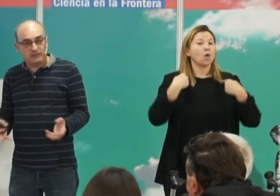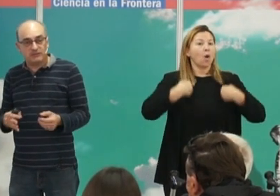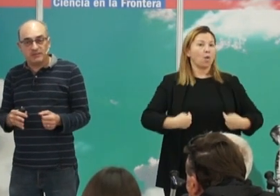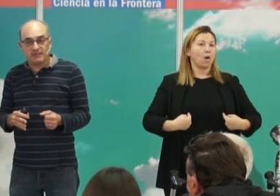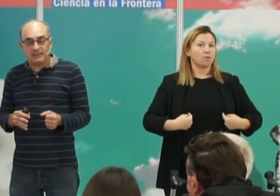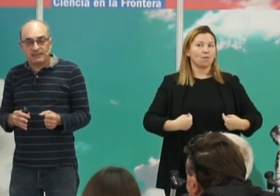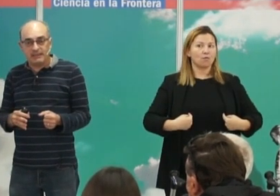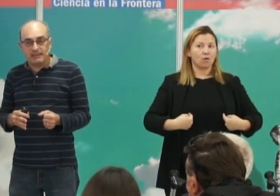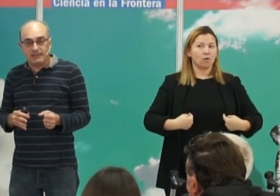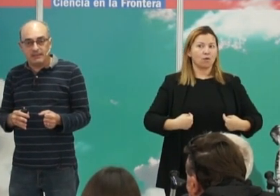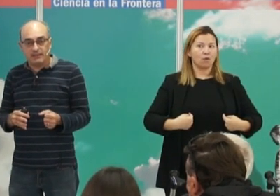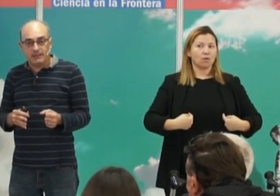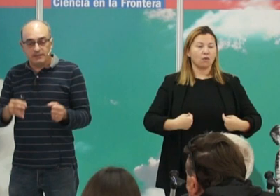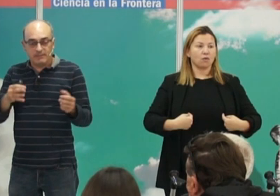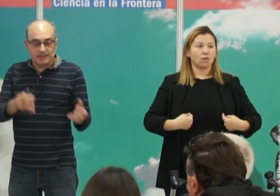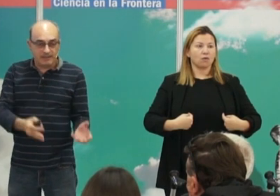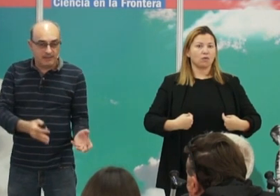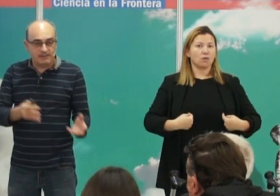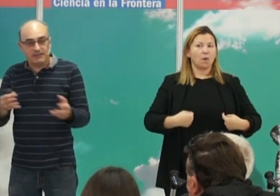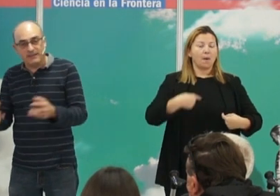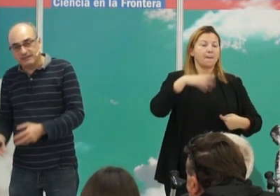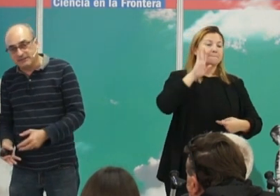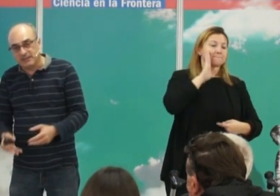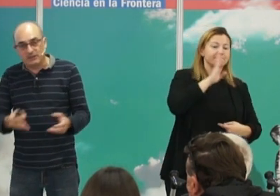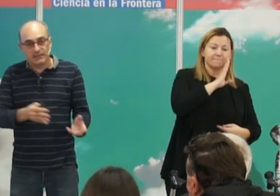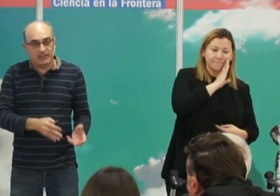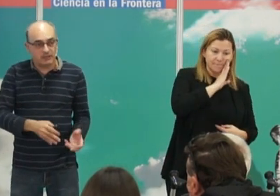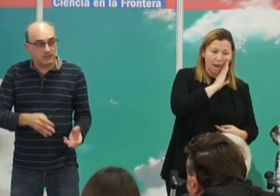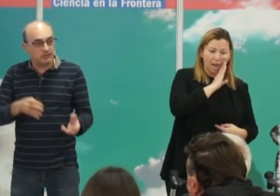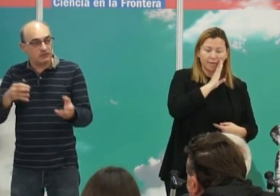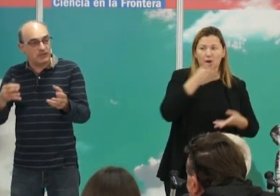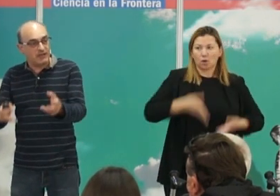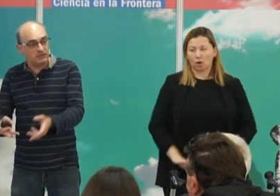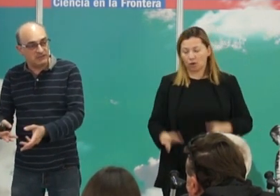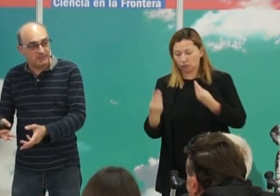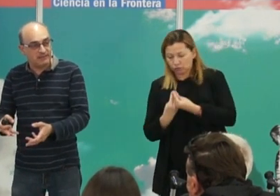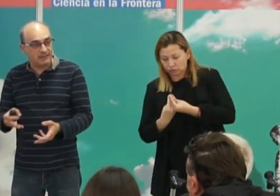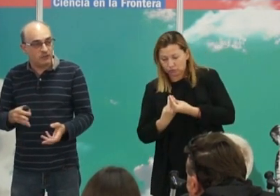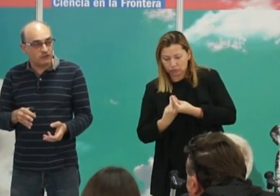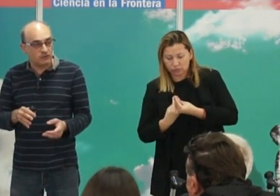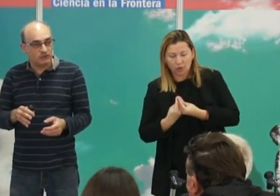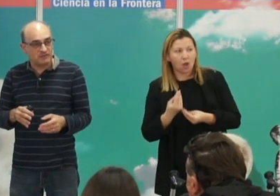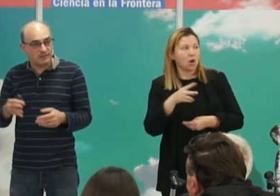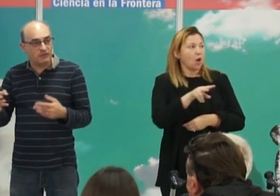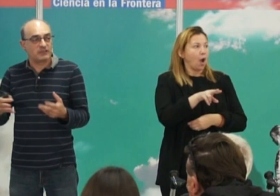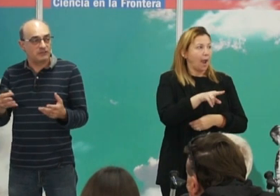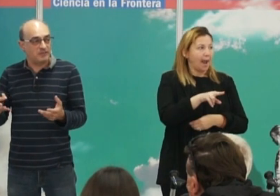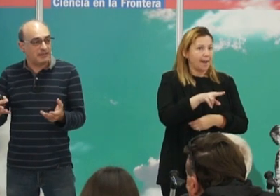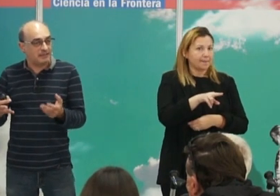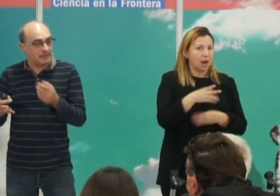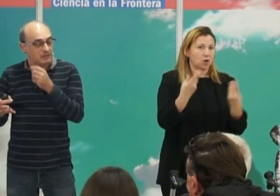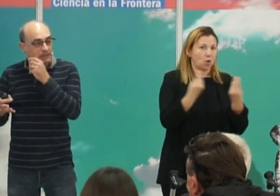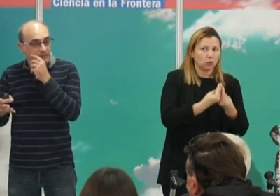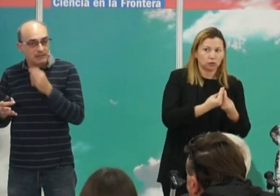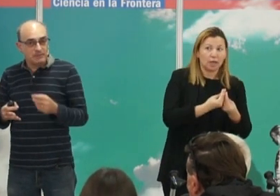dispuestos de manera que la madre estaba con el hijo, los hermanos estaban enterrados juntos, es decir, los que los